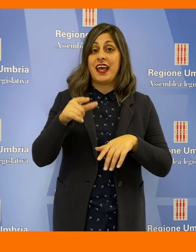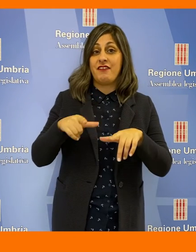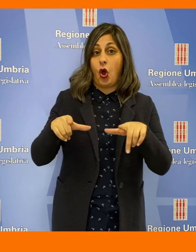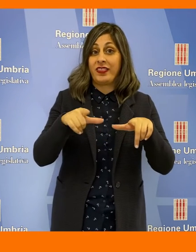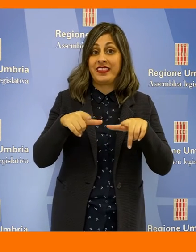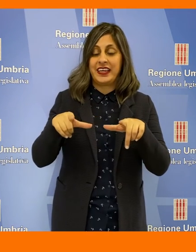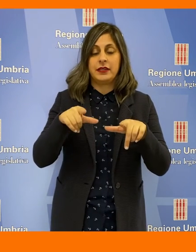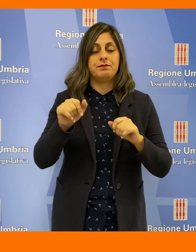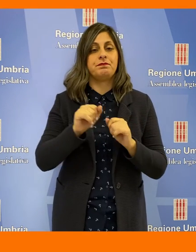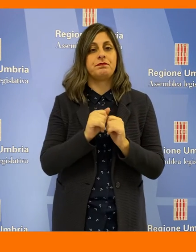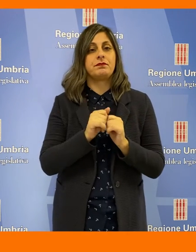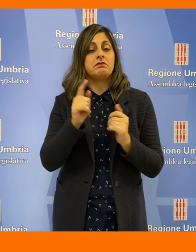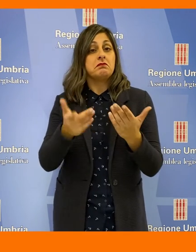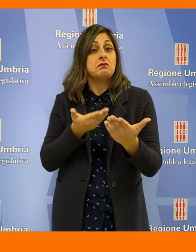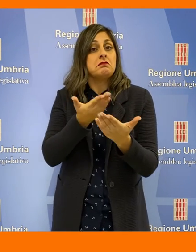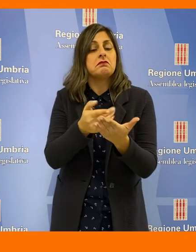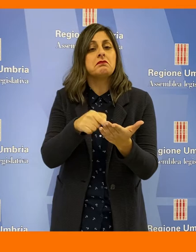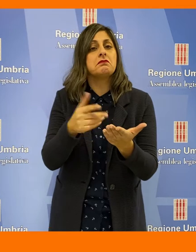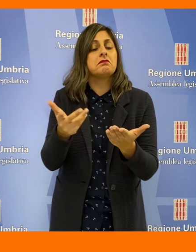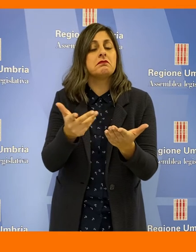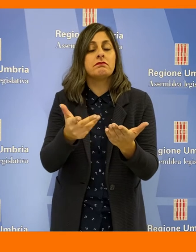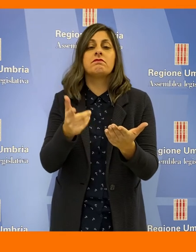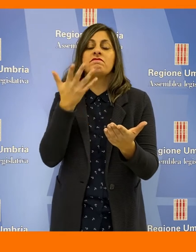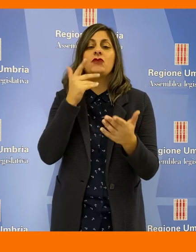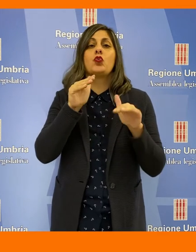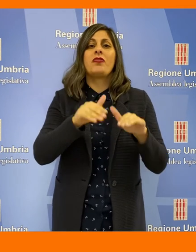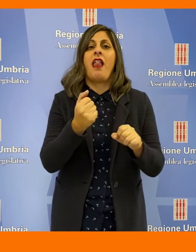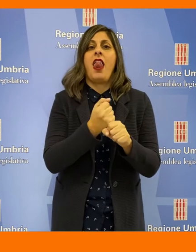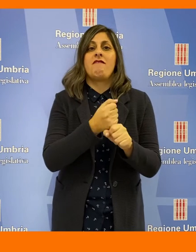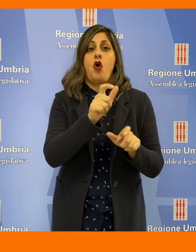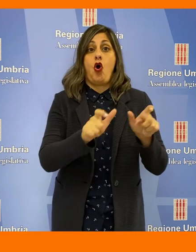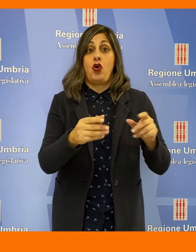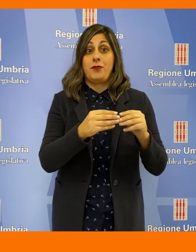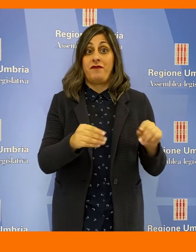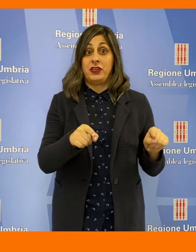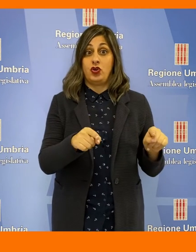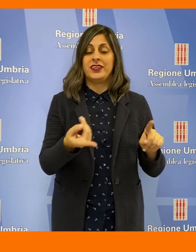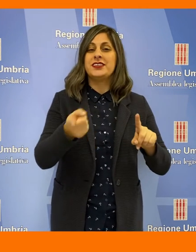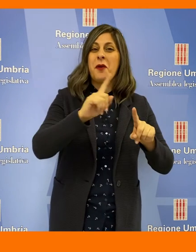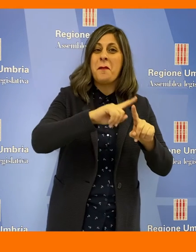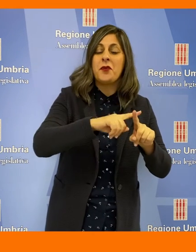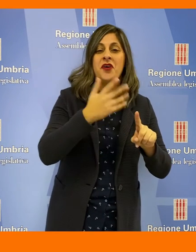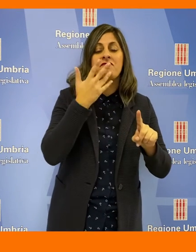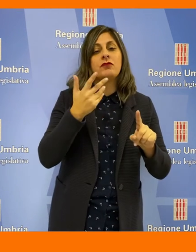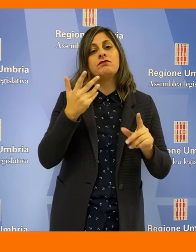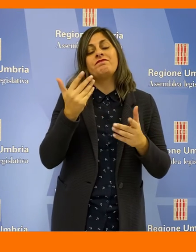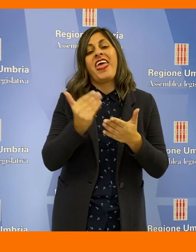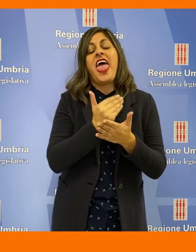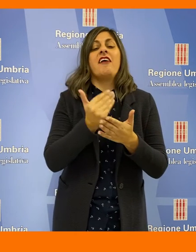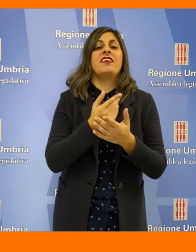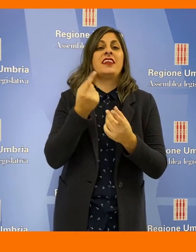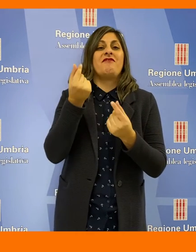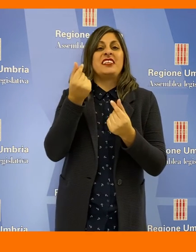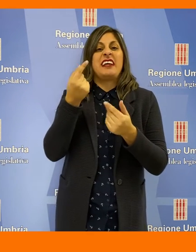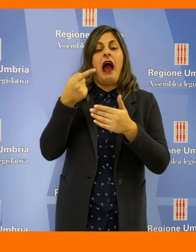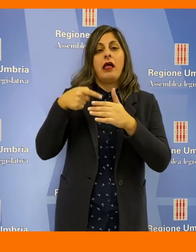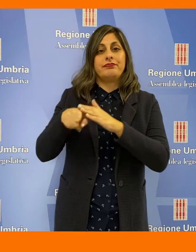legislativa si prefigge di tutelare il lavoro dei professionisti e allo stesso tempo di attenuare l'evasione fiscale,